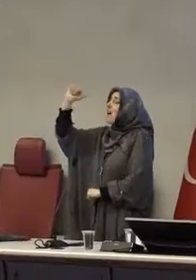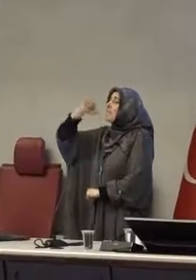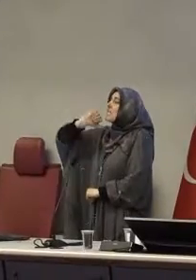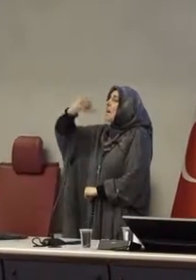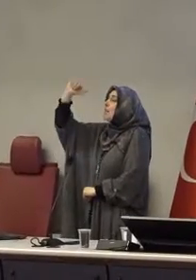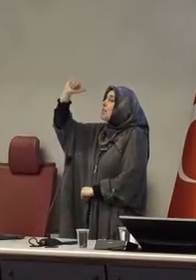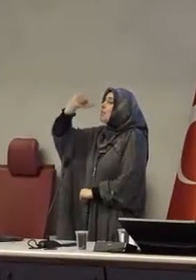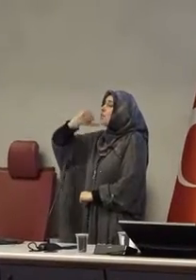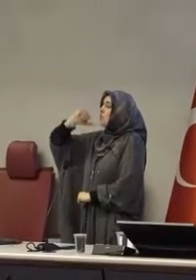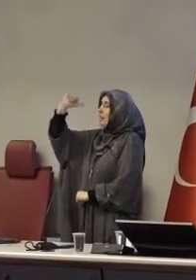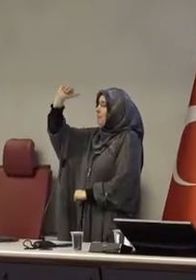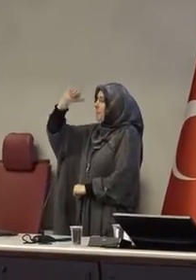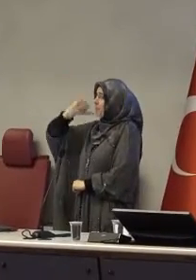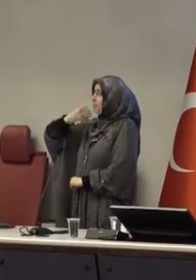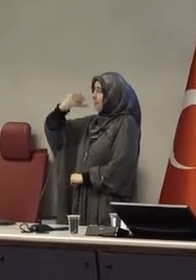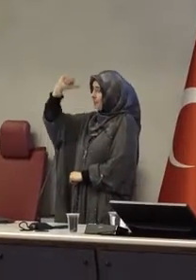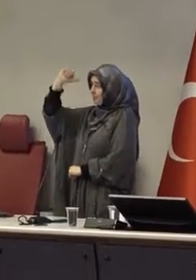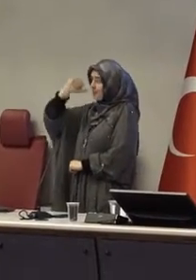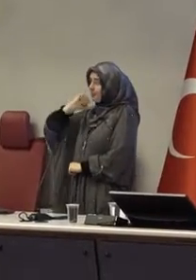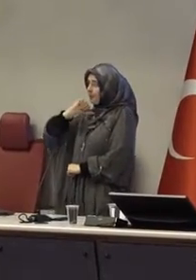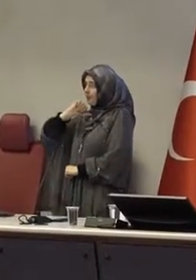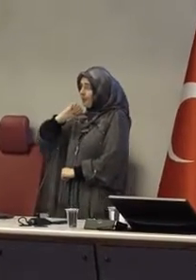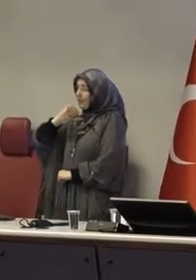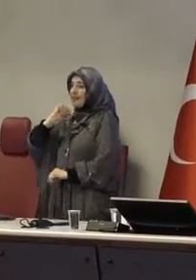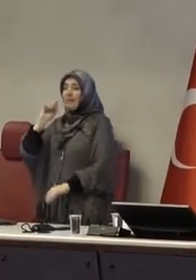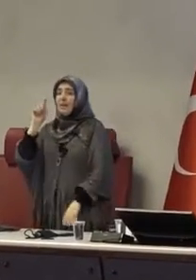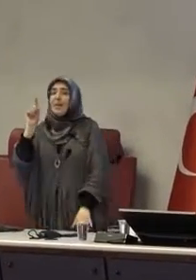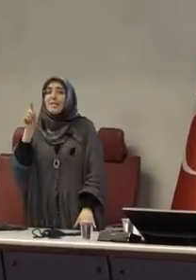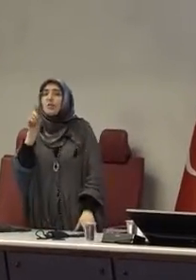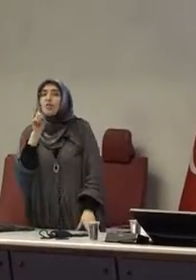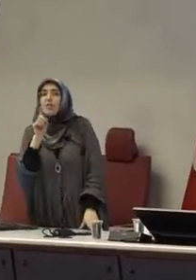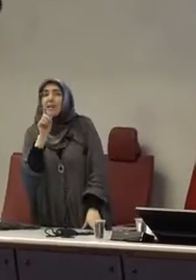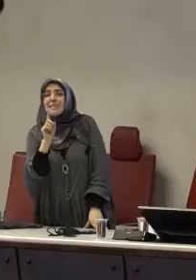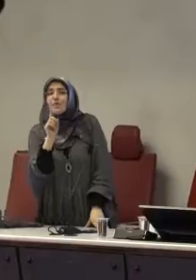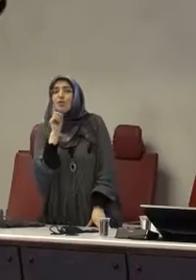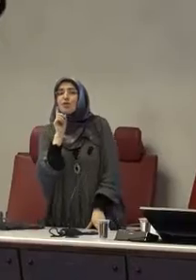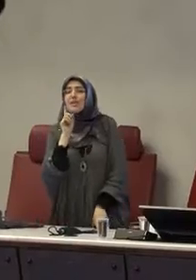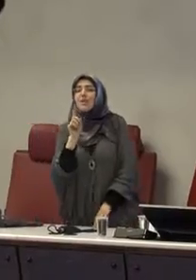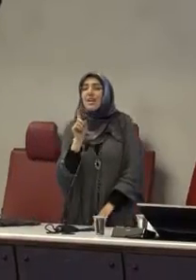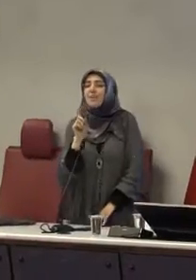varsa içmek, en çok lazım olacak şey,